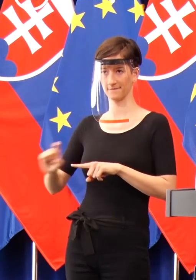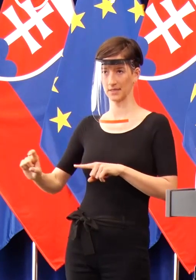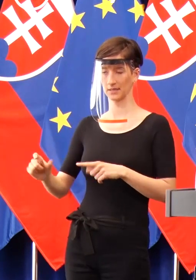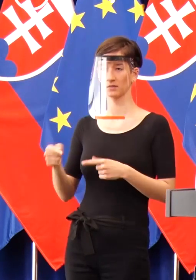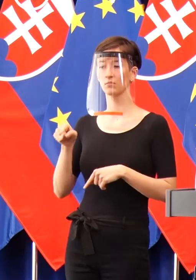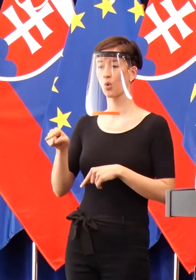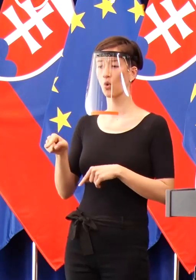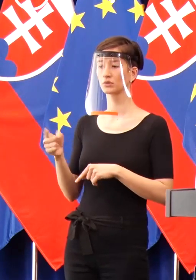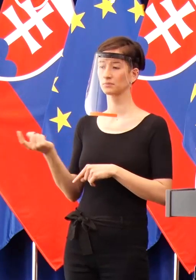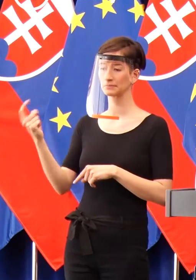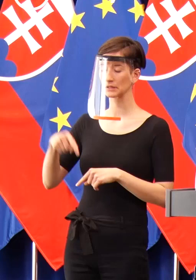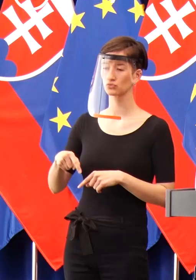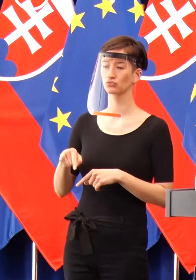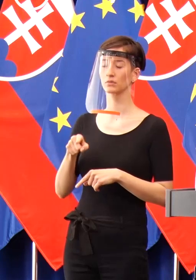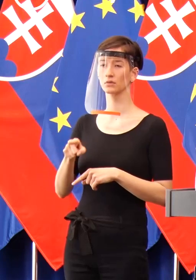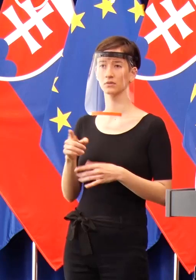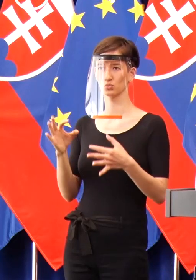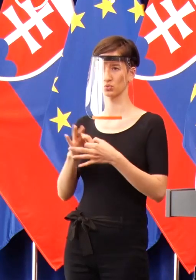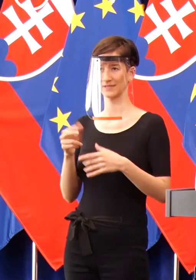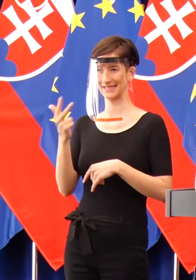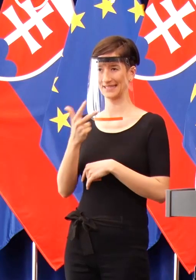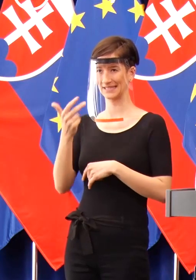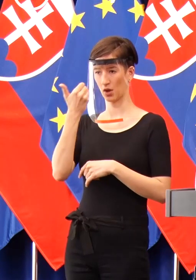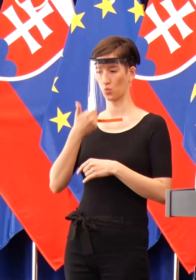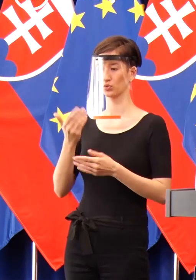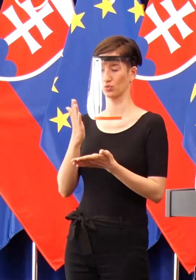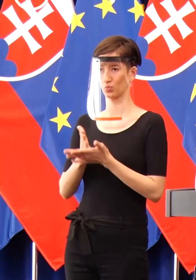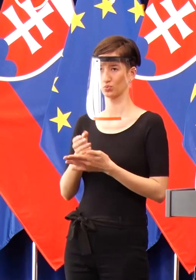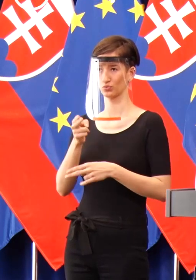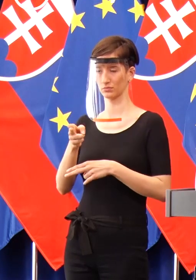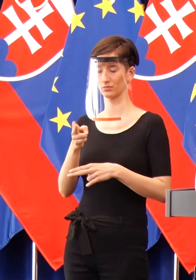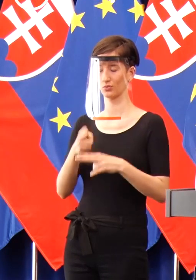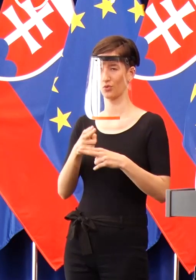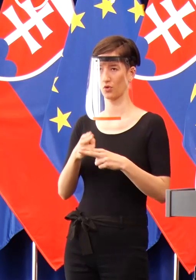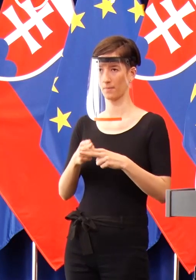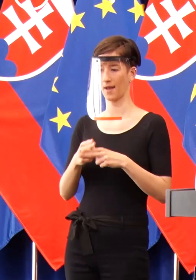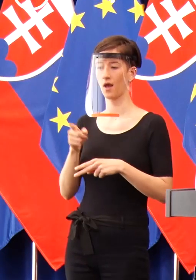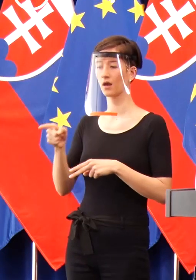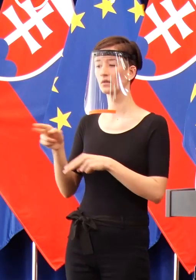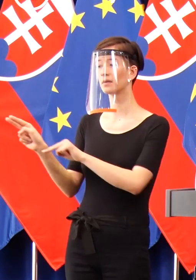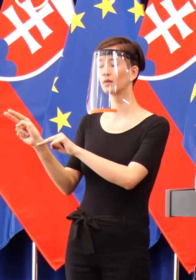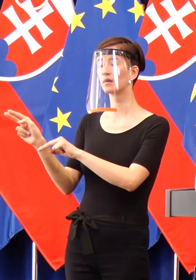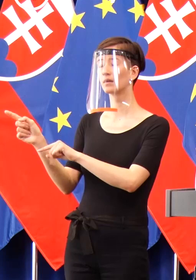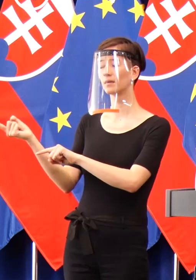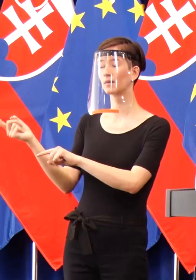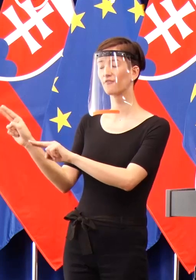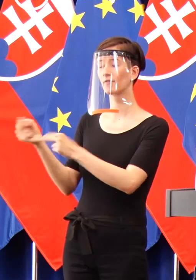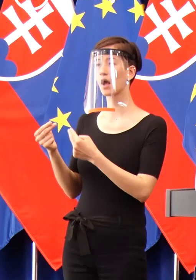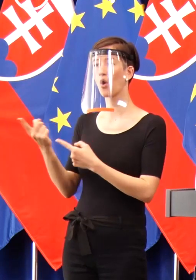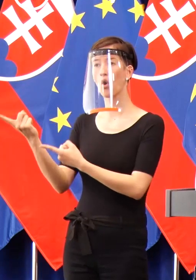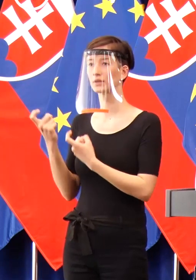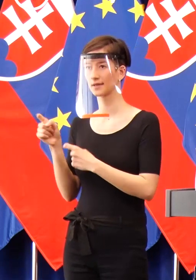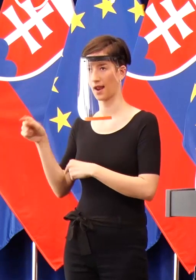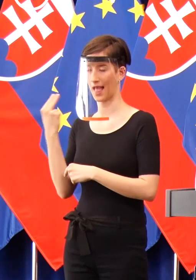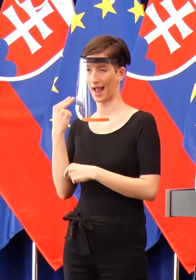tom dnešnom prípade, čo hovoríme o tých 30. ľuďoch, tak sú zo Sheffieldu, najmä, čiže z Anglická. Tí ľudia za to